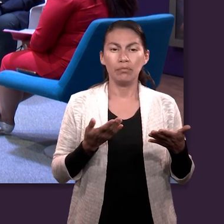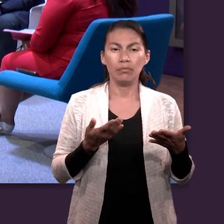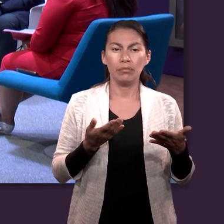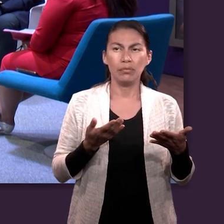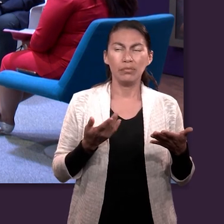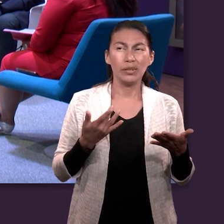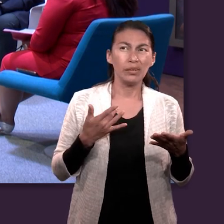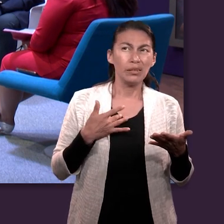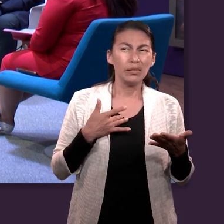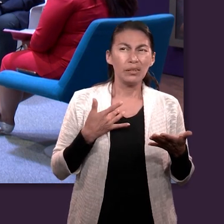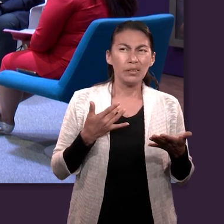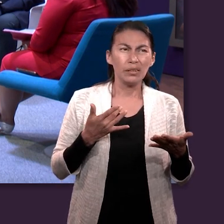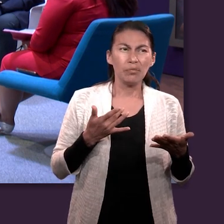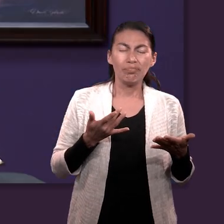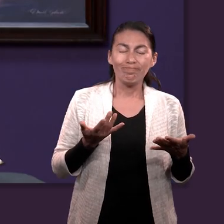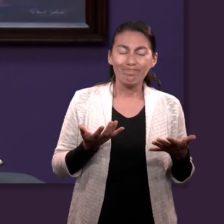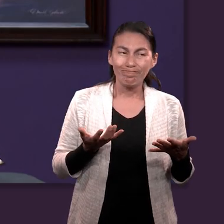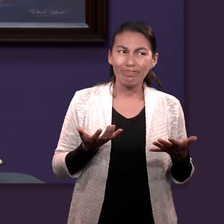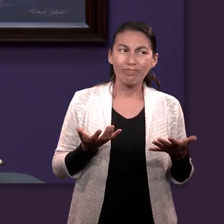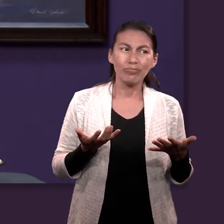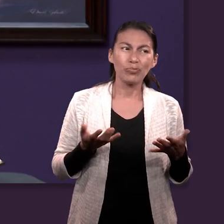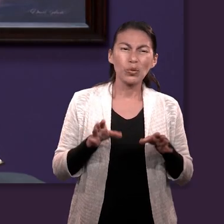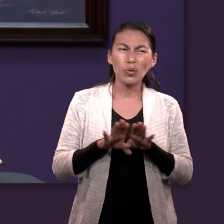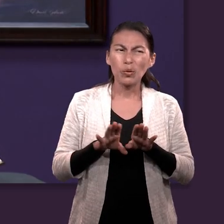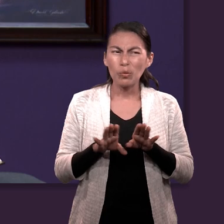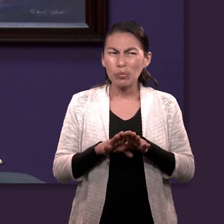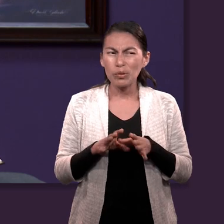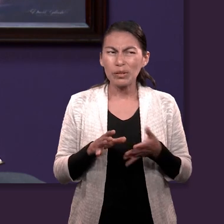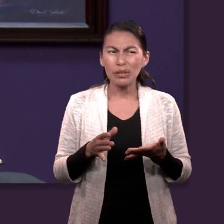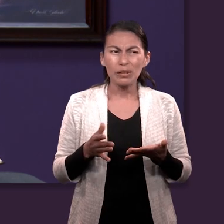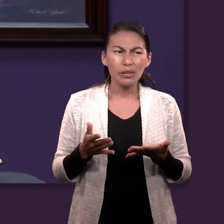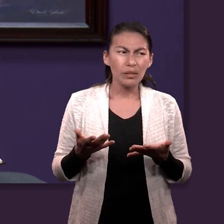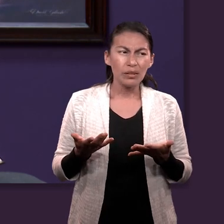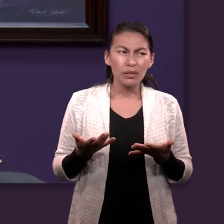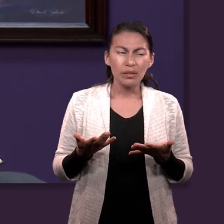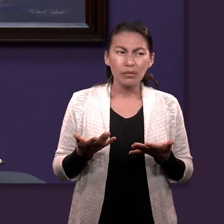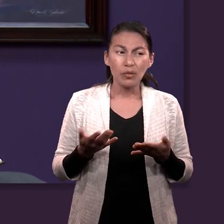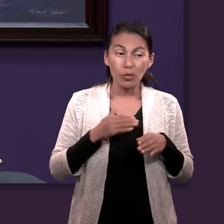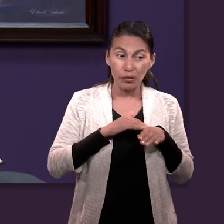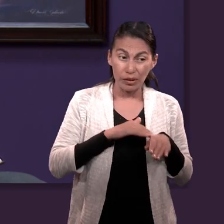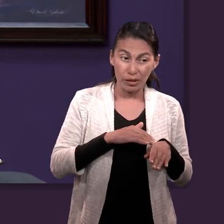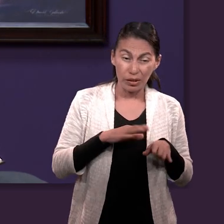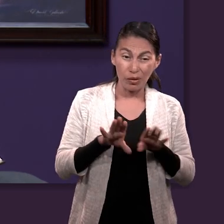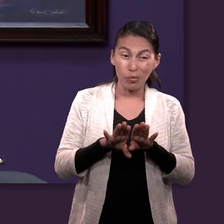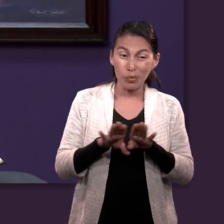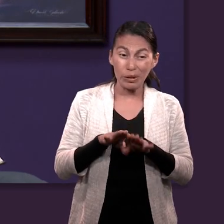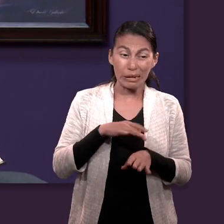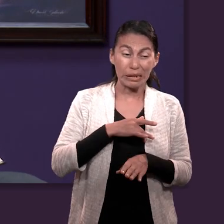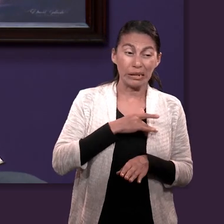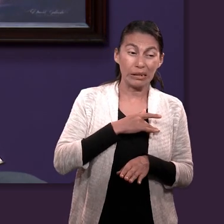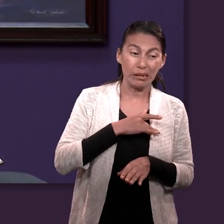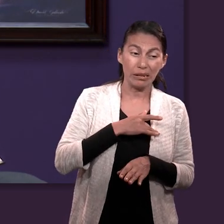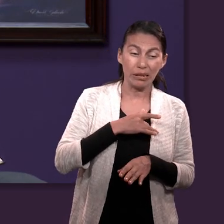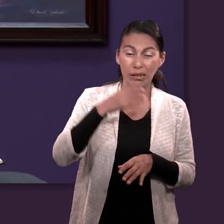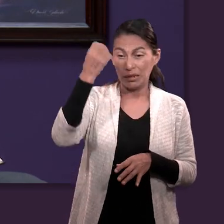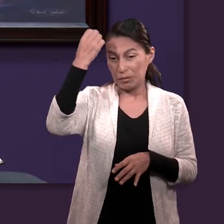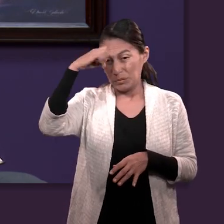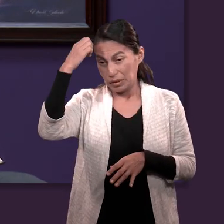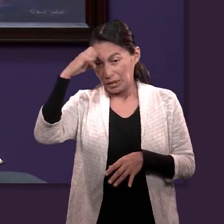cómo empatizar o cómo hacerle caso más bien a esa experiencia de una persona que